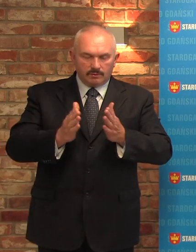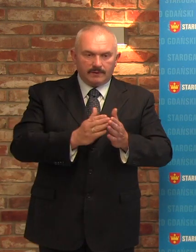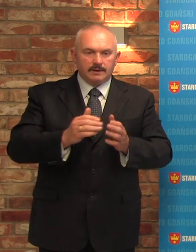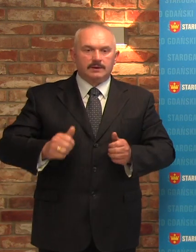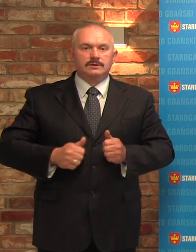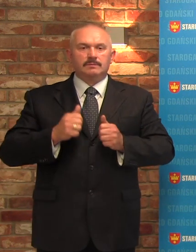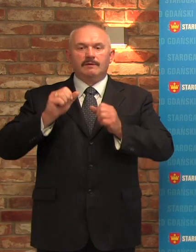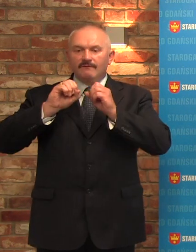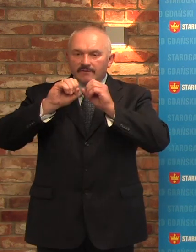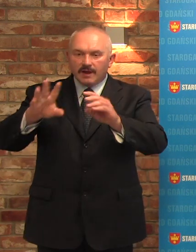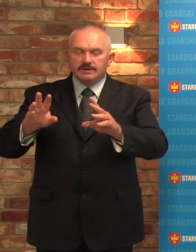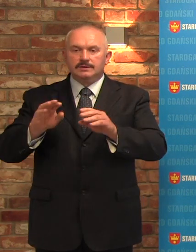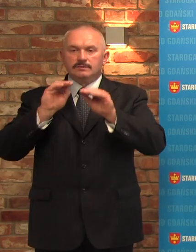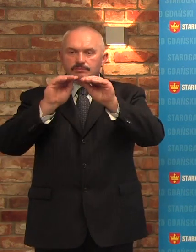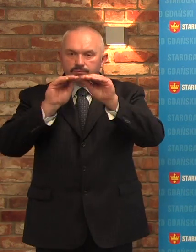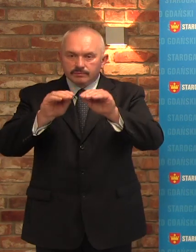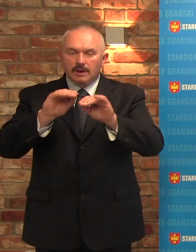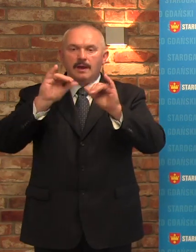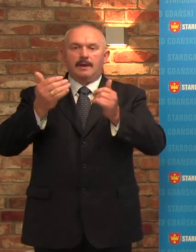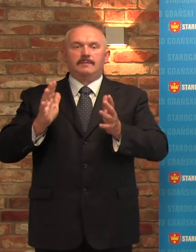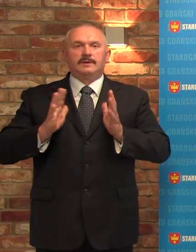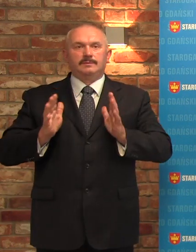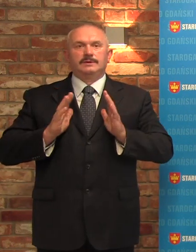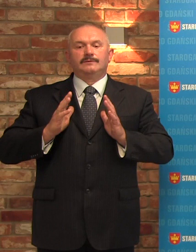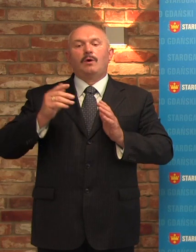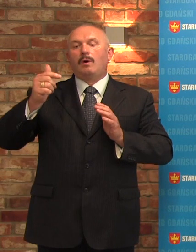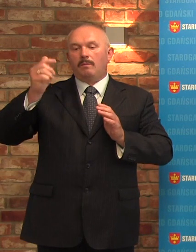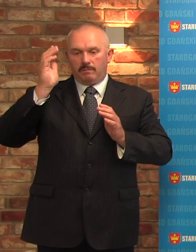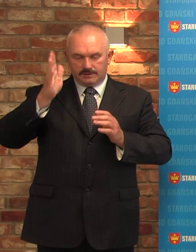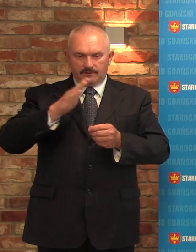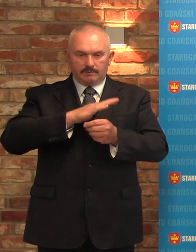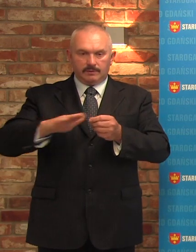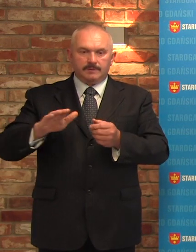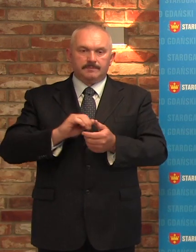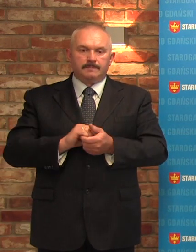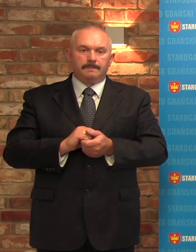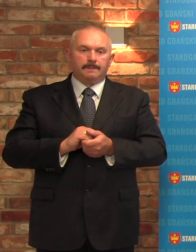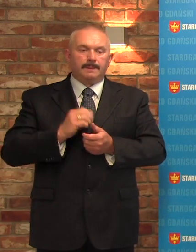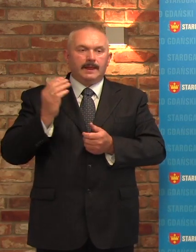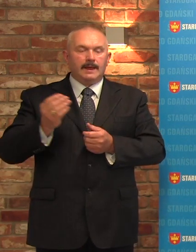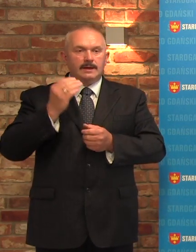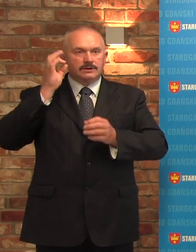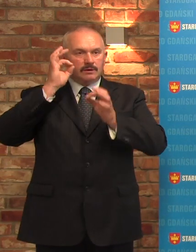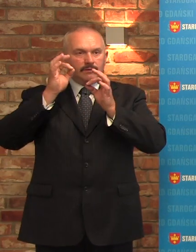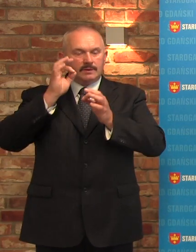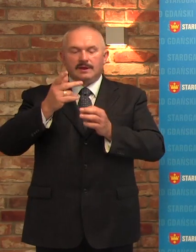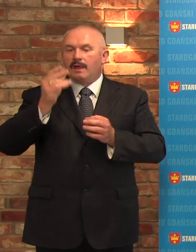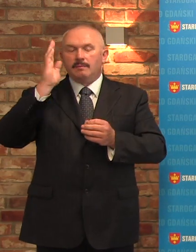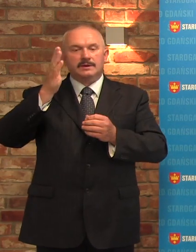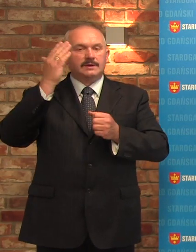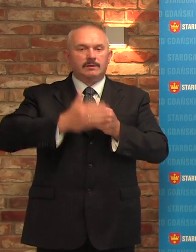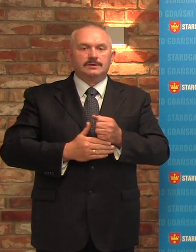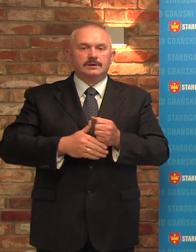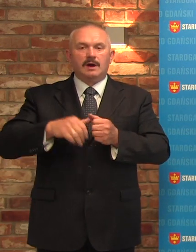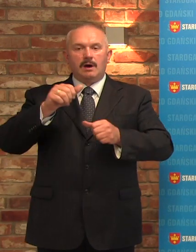poinstruować jakie bezpieczeństwo ten egzamin ma w pełni. Jeszcze ważna informacja, w tym roku nie będzie zakończenia roku